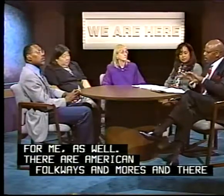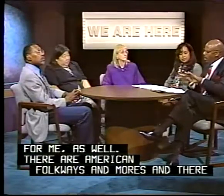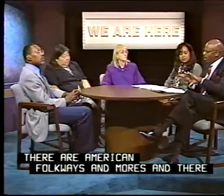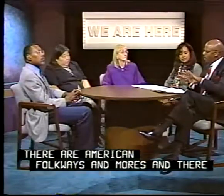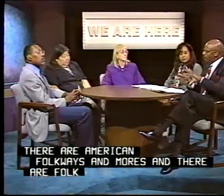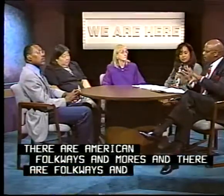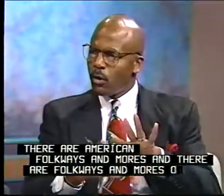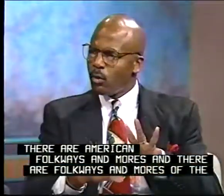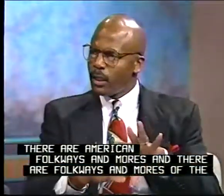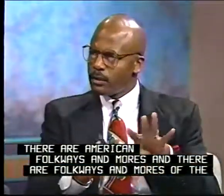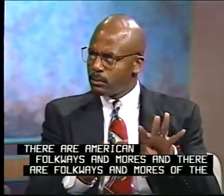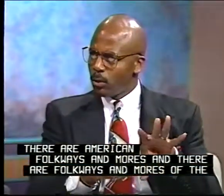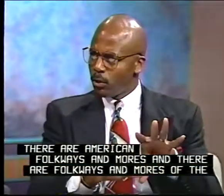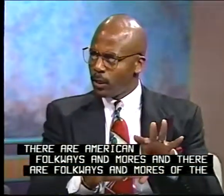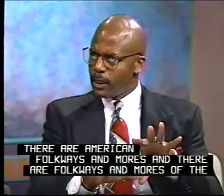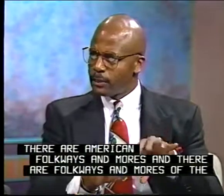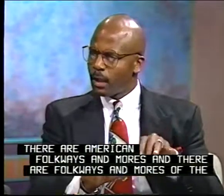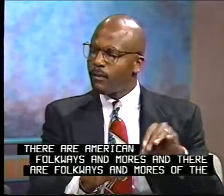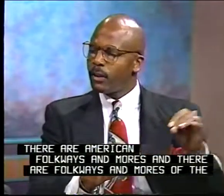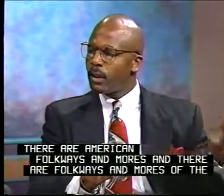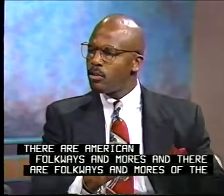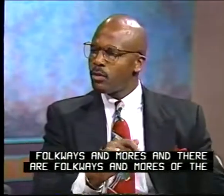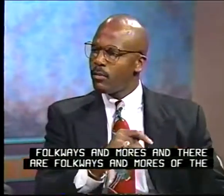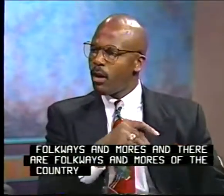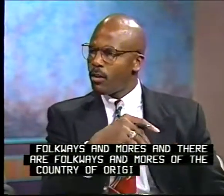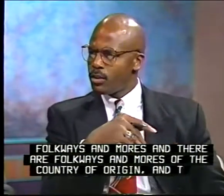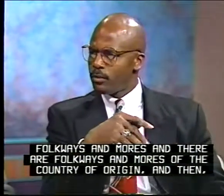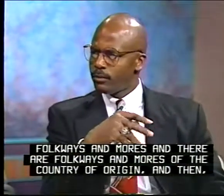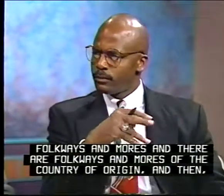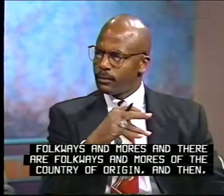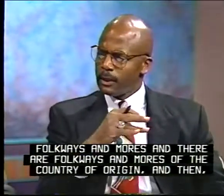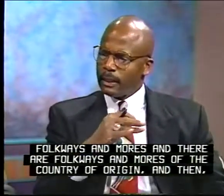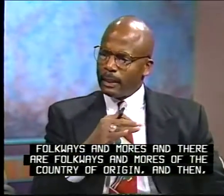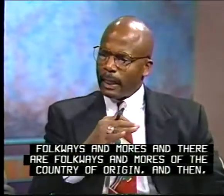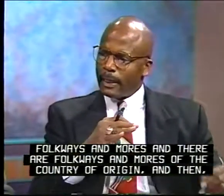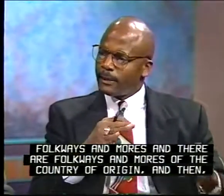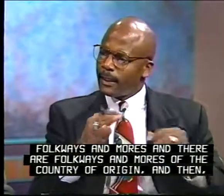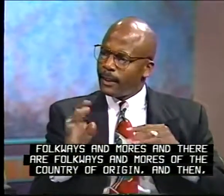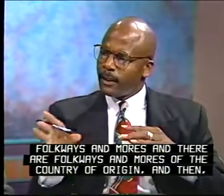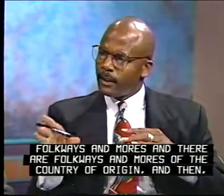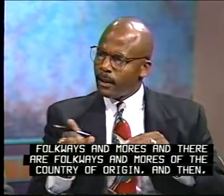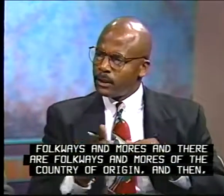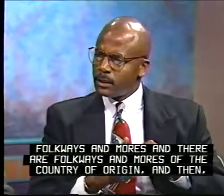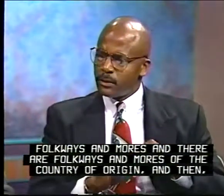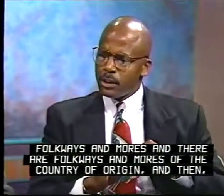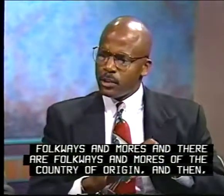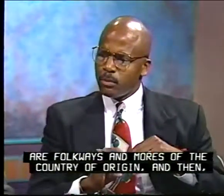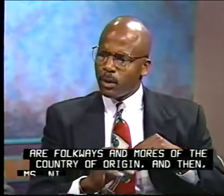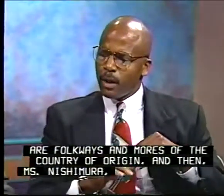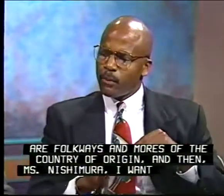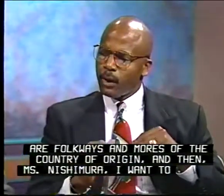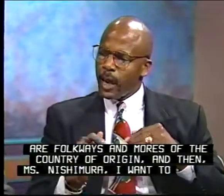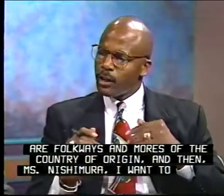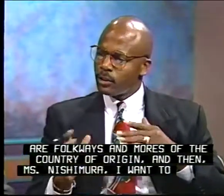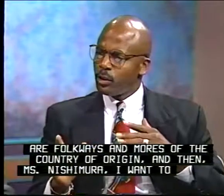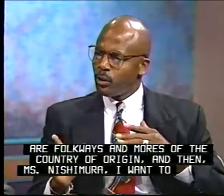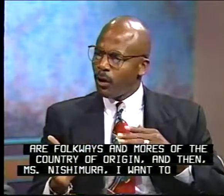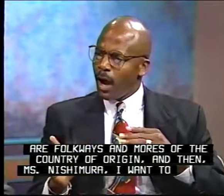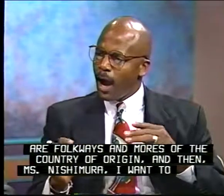are the folkways and mores of the country of origin. And then, Ms. Nishimura, I want to ask you, how